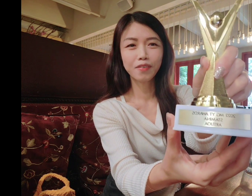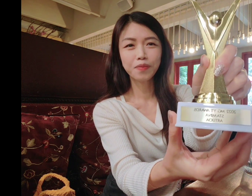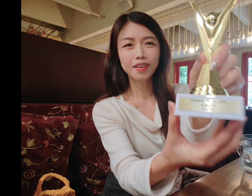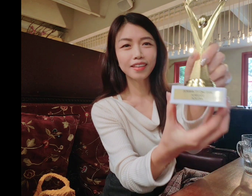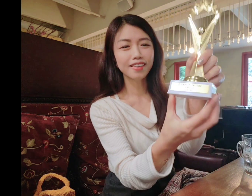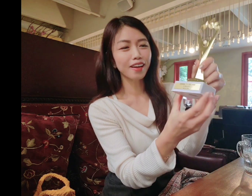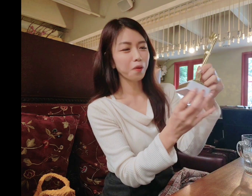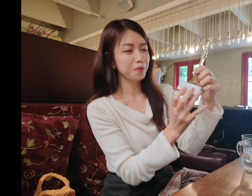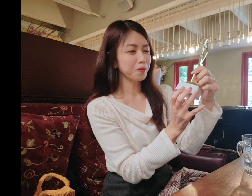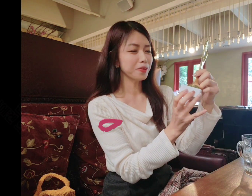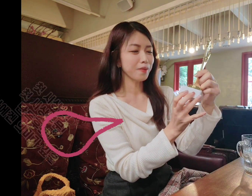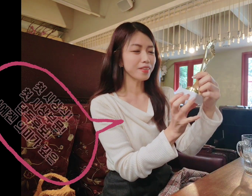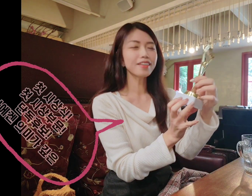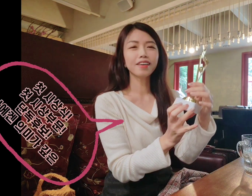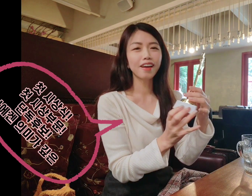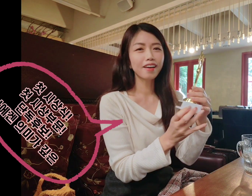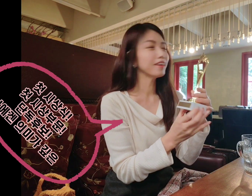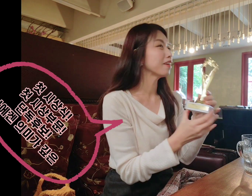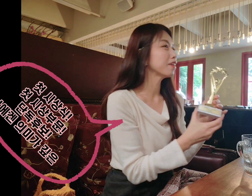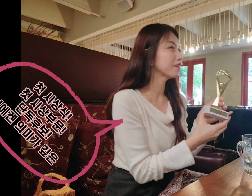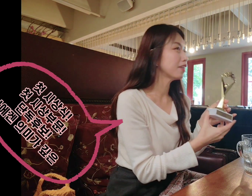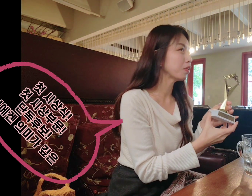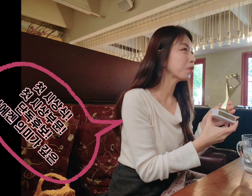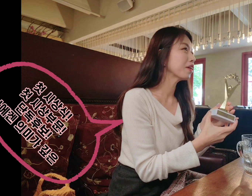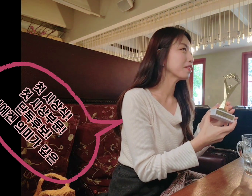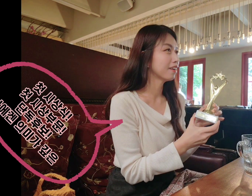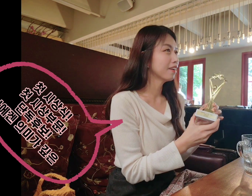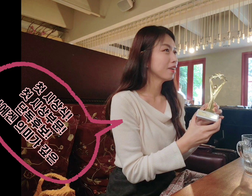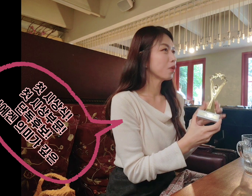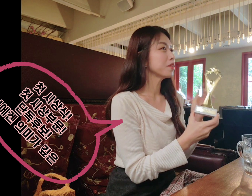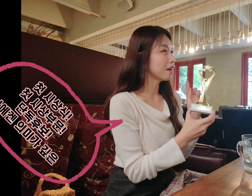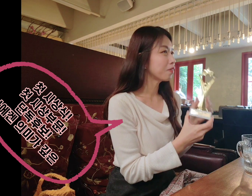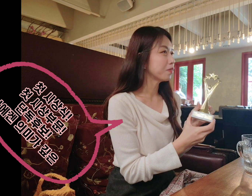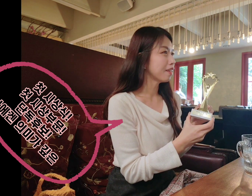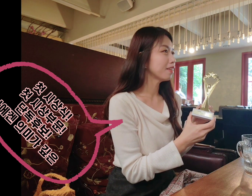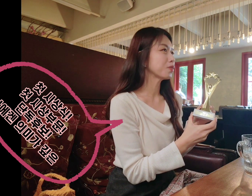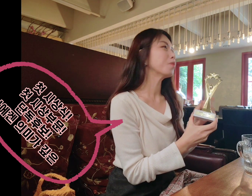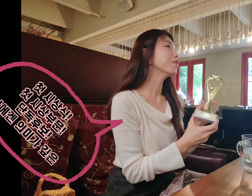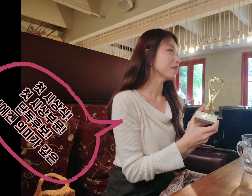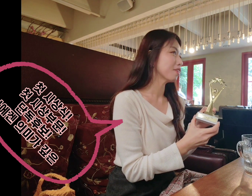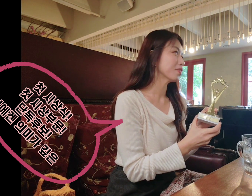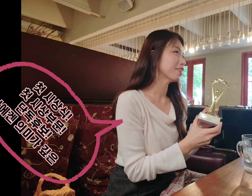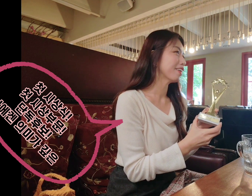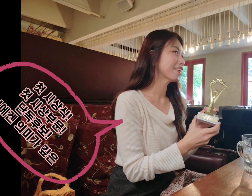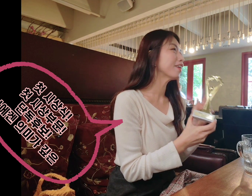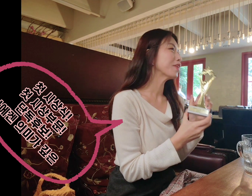이게 진짜 너무너무 값진 상이라 이게 그 라디오 코리아에서 처음 시상한 건데 또 첫 번째 상이었잖아 그러니까 사람들이